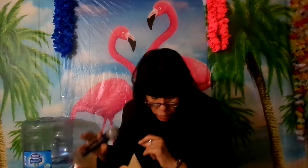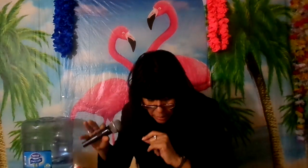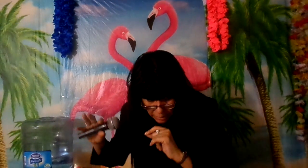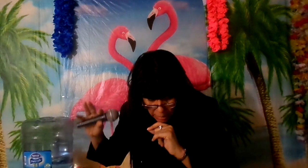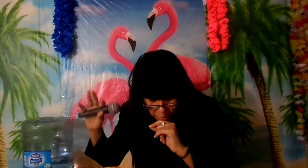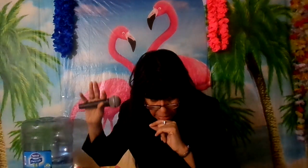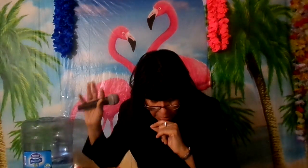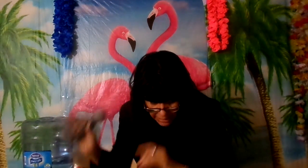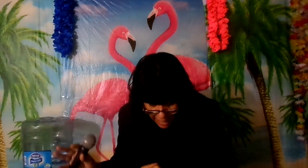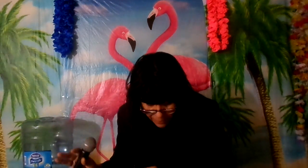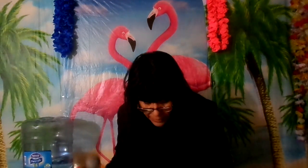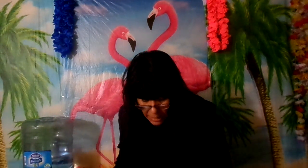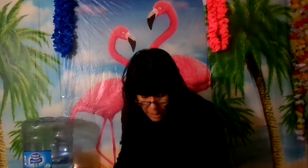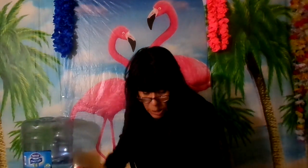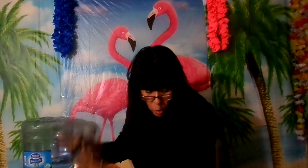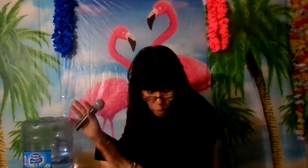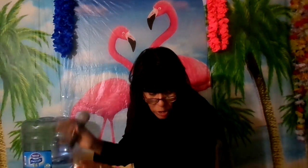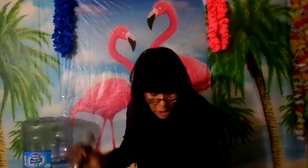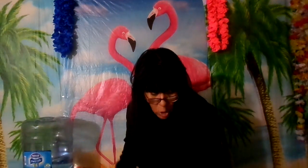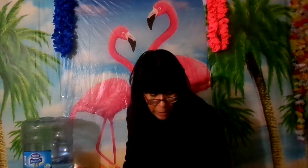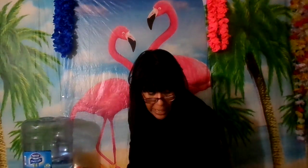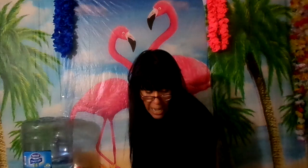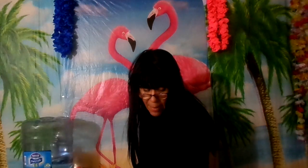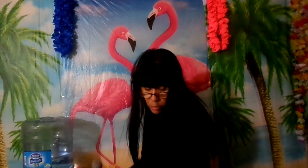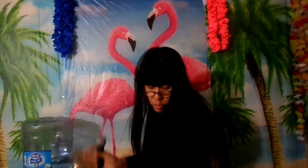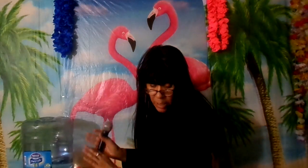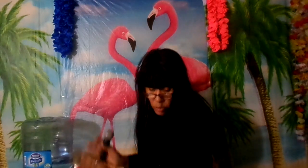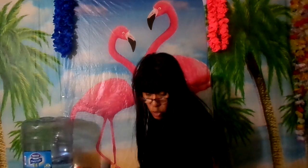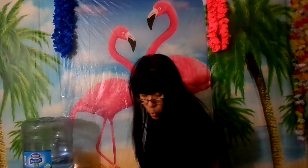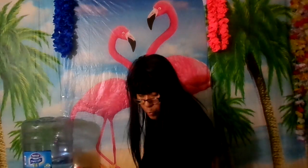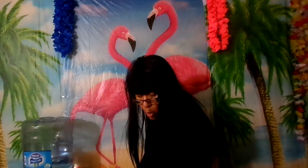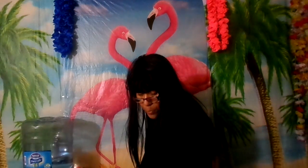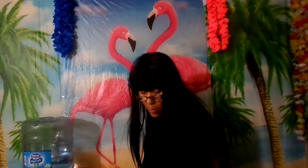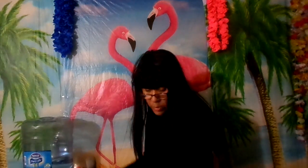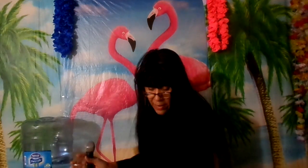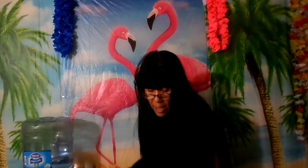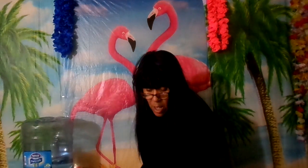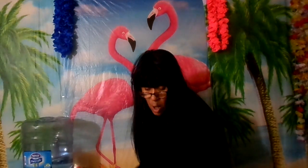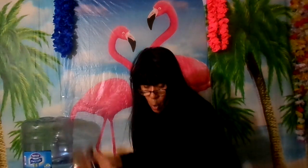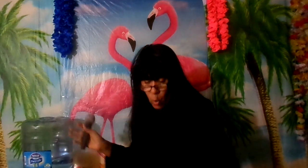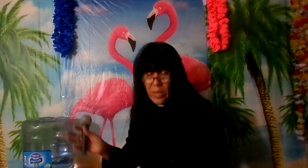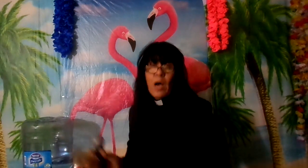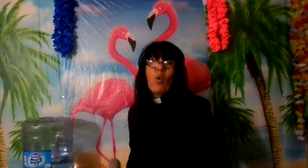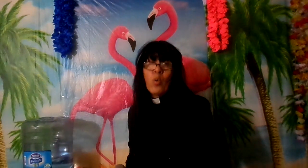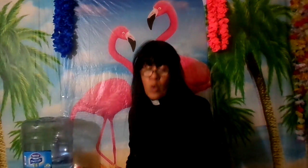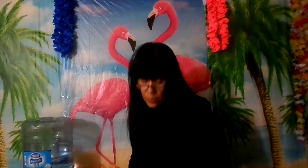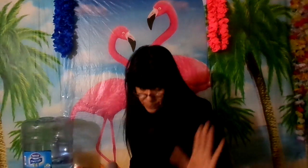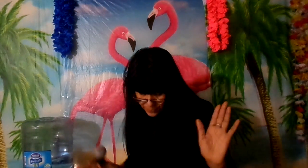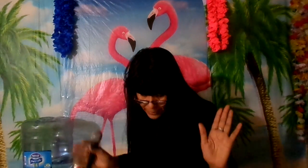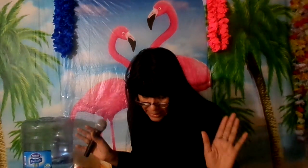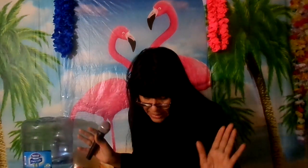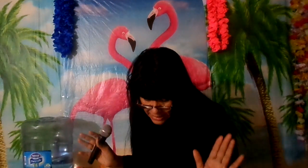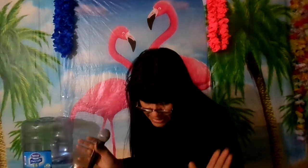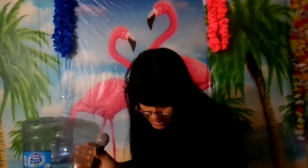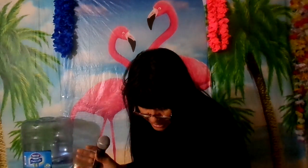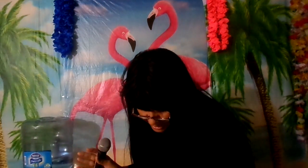dignidad y su uno sino que abandonaron su propia morada judas 1 6